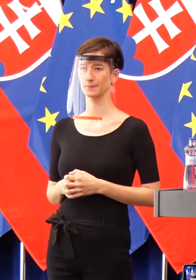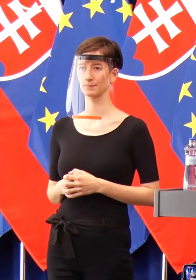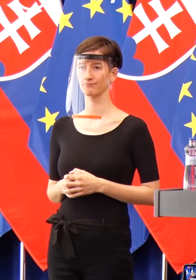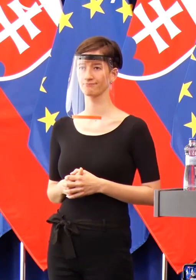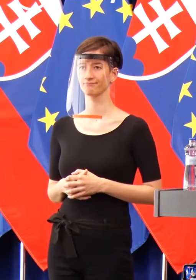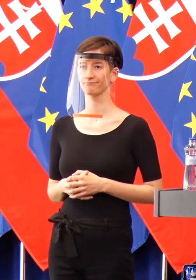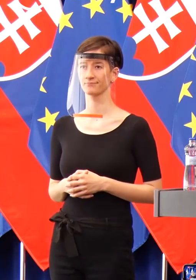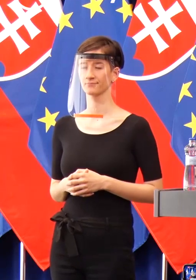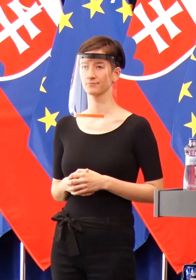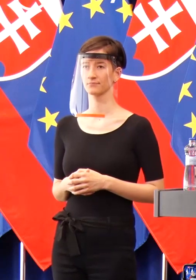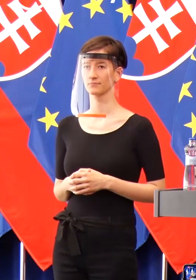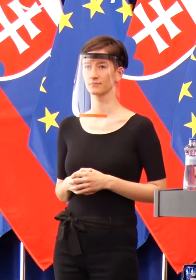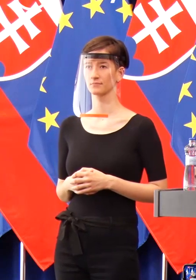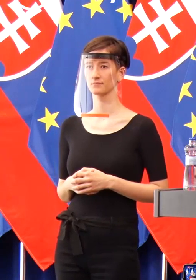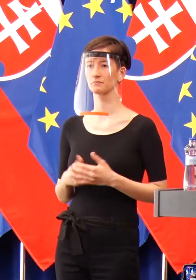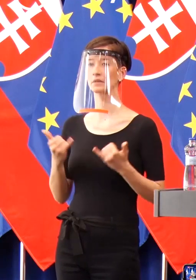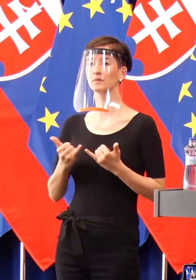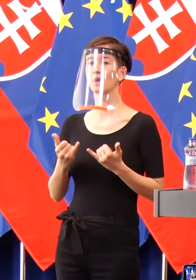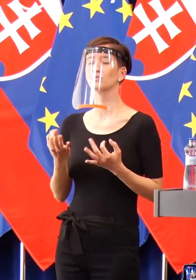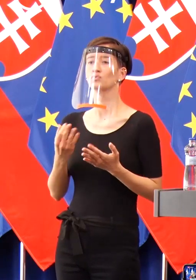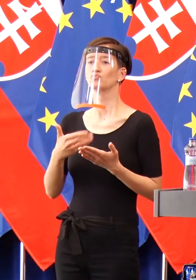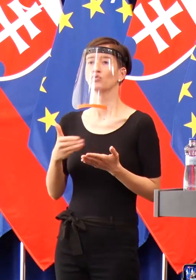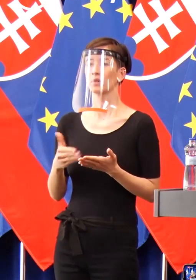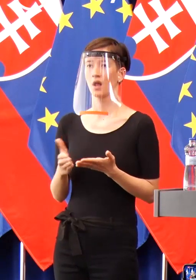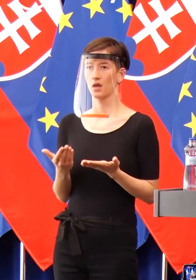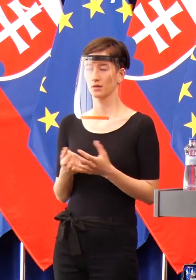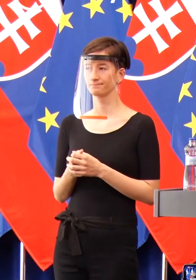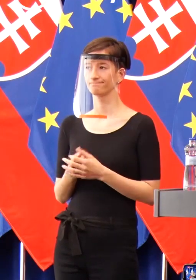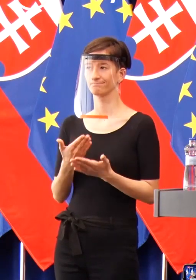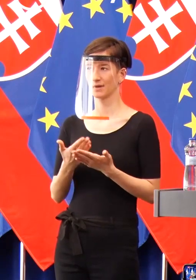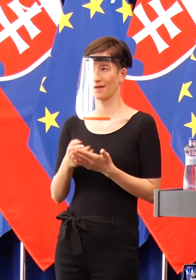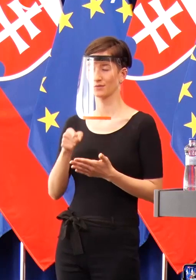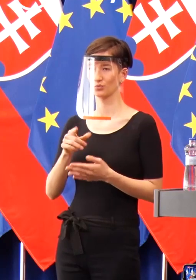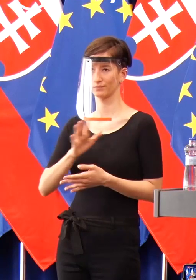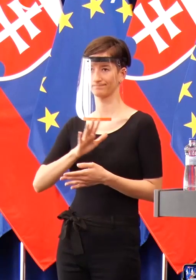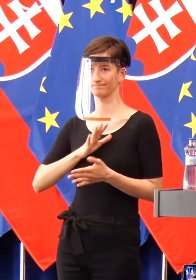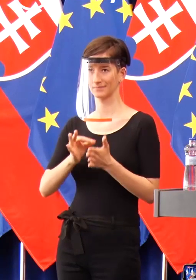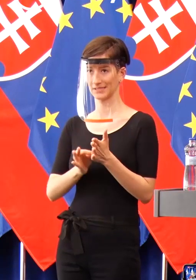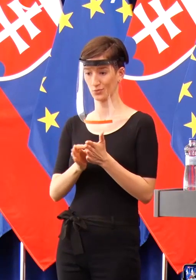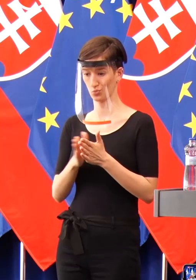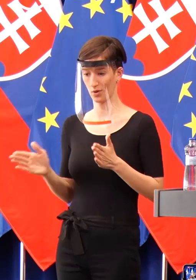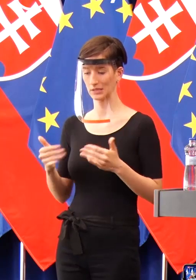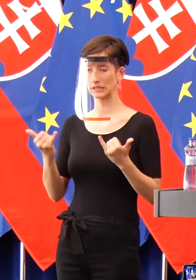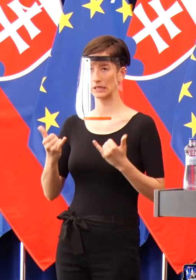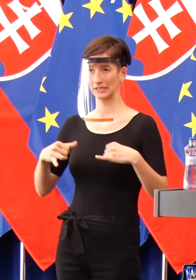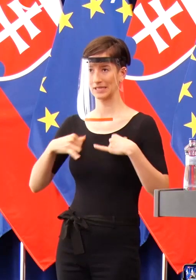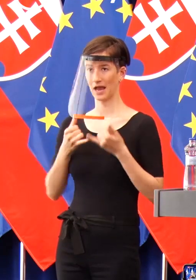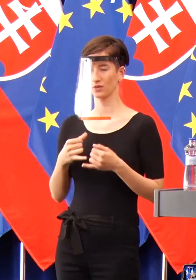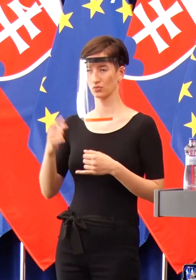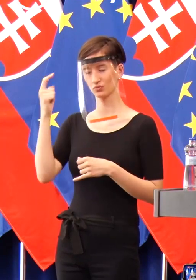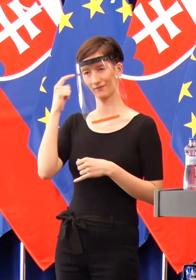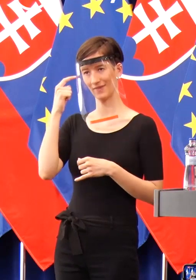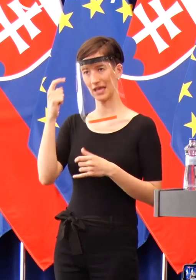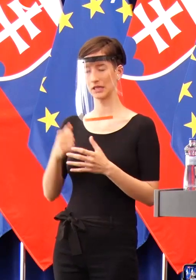Keď sa pýtate, čo teraz ďalej s tým, áno, vieme o tejto situácii od dnes od rána, preto mi aj nebolo